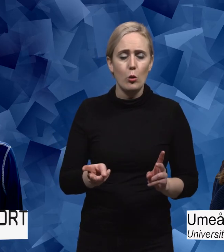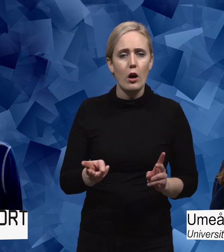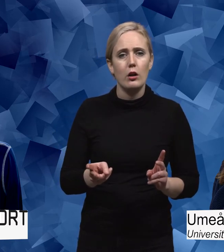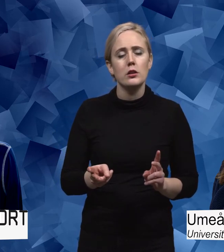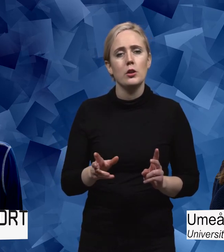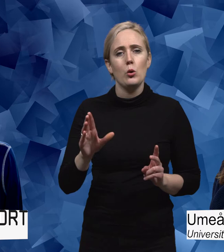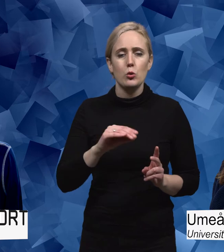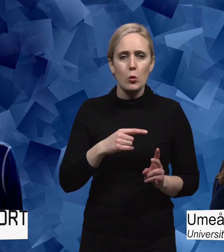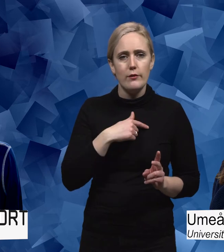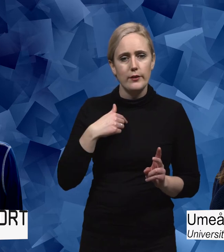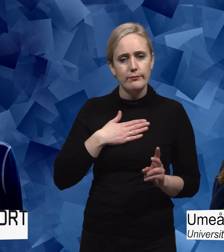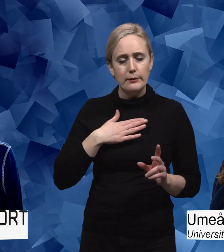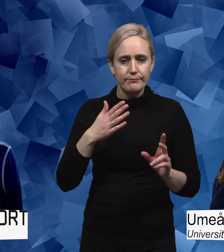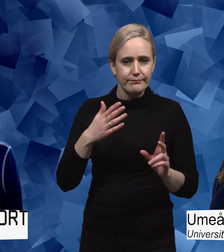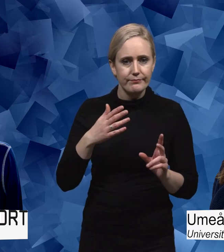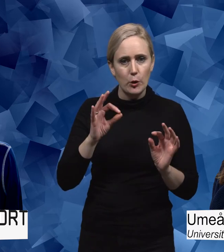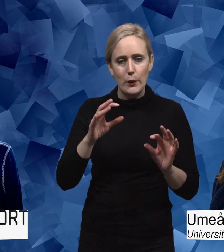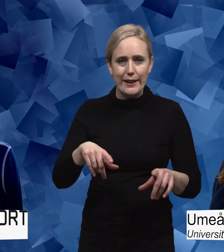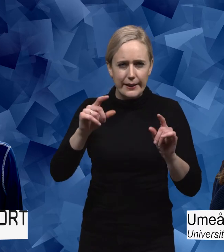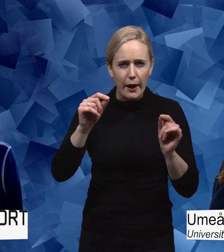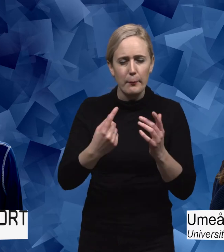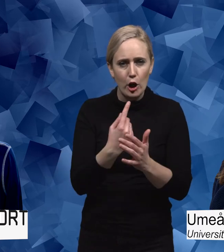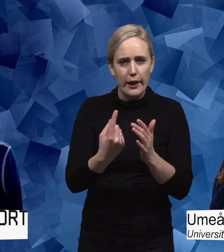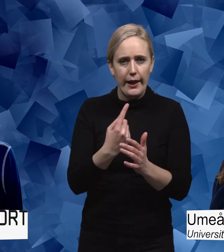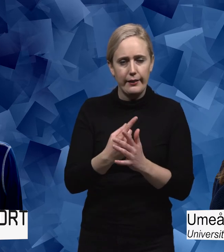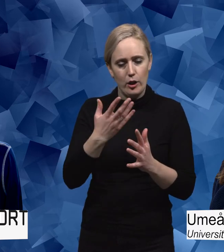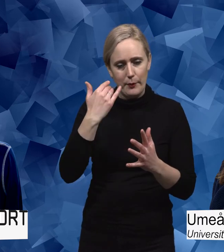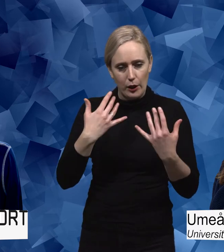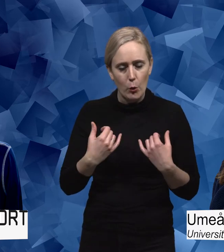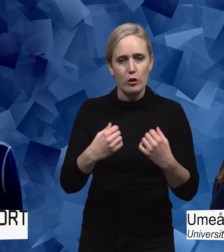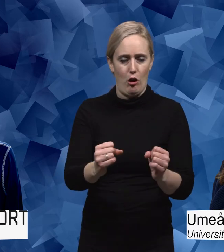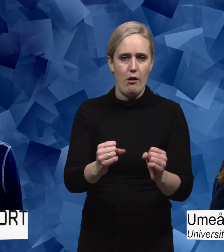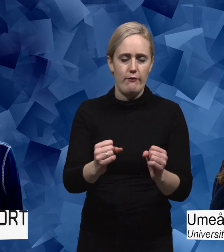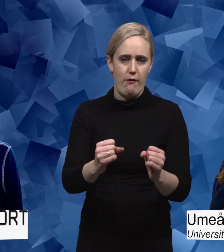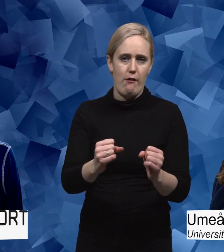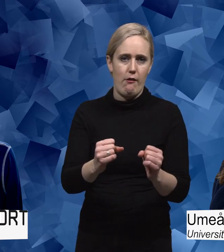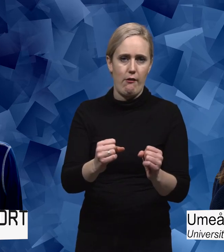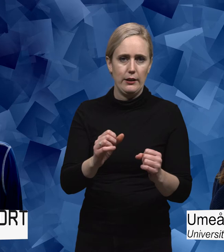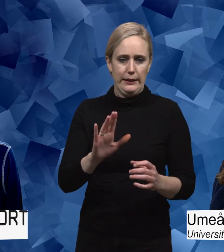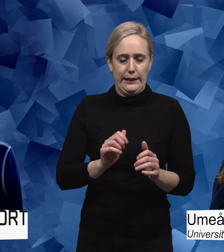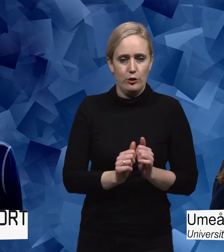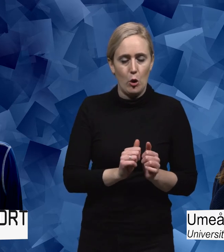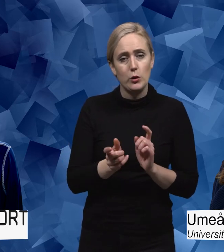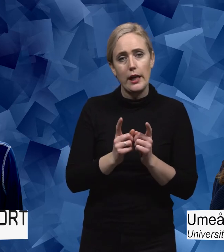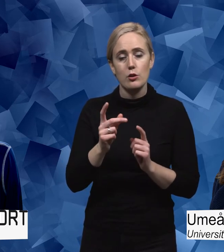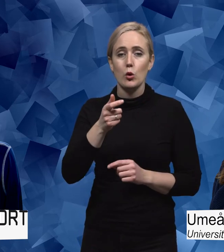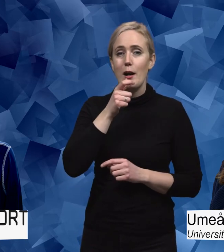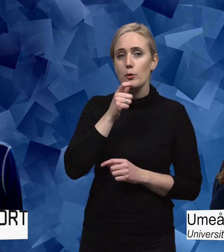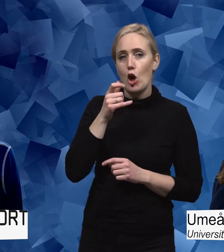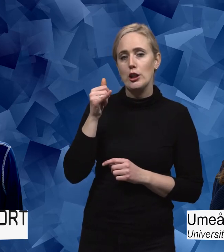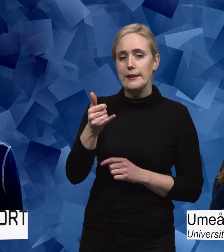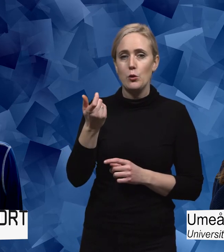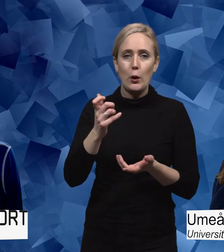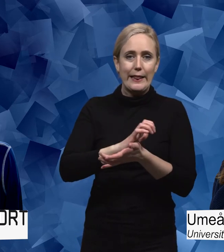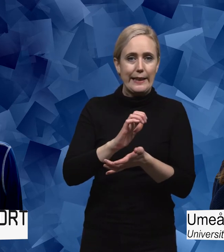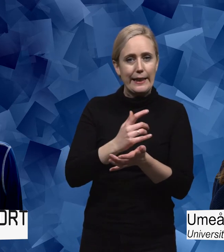för att kunna då hitta möjligheter för att utöva sitt idrottande så kanske man gör reportage i café eller